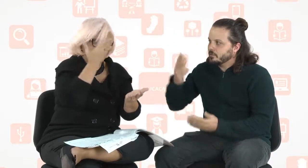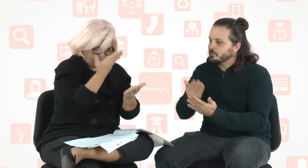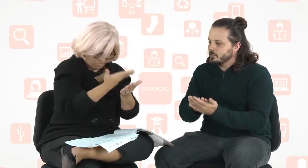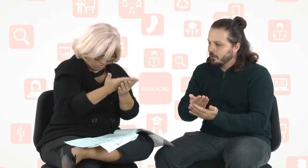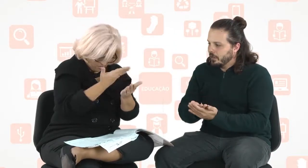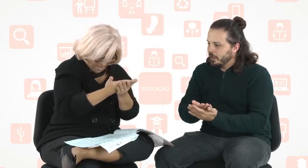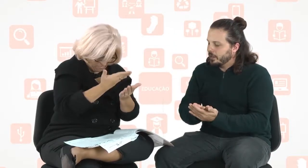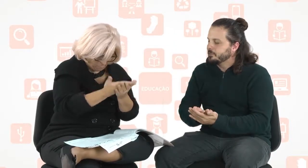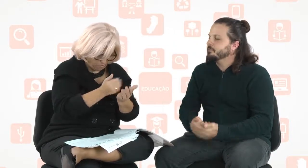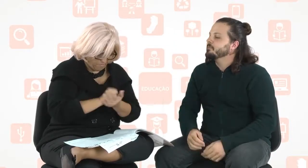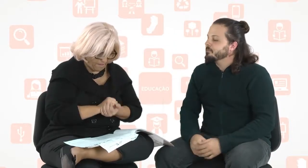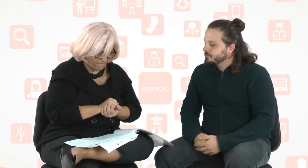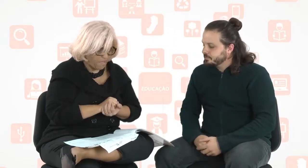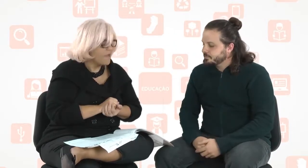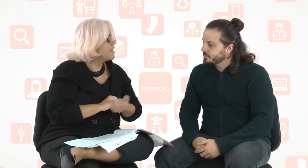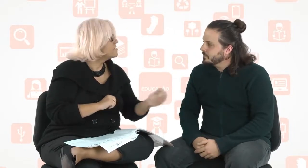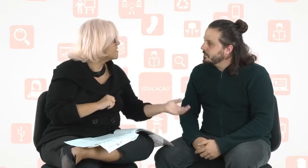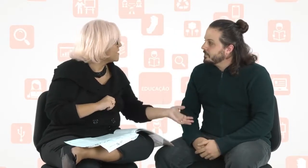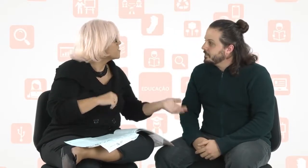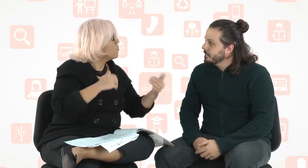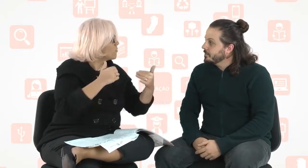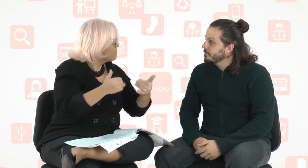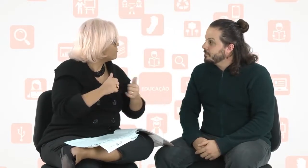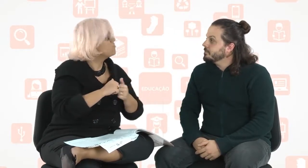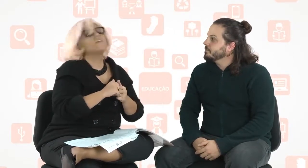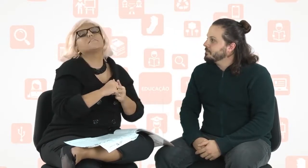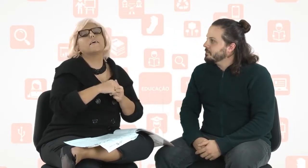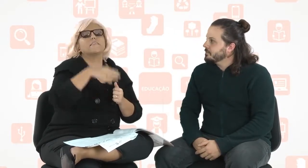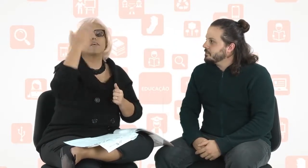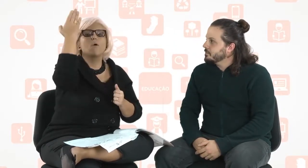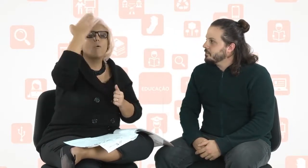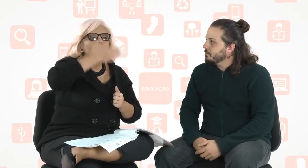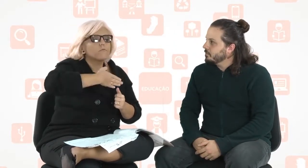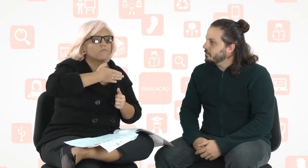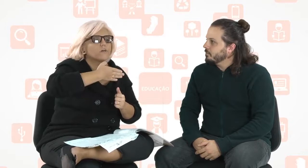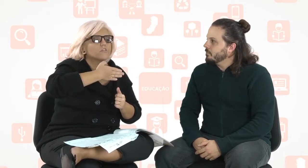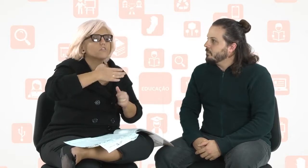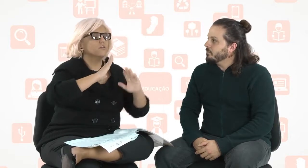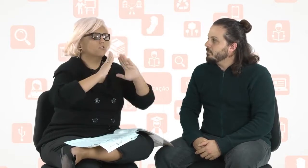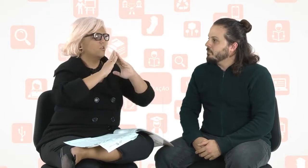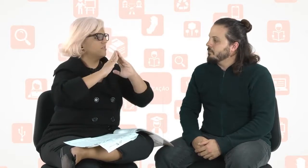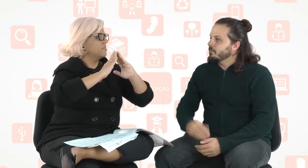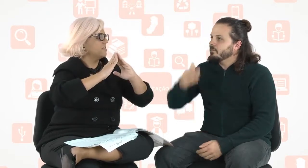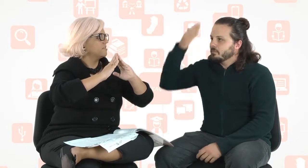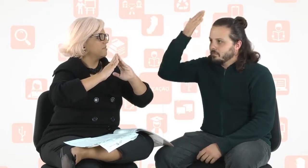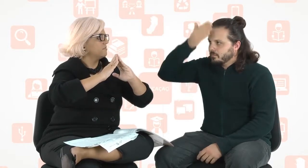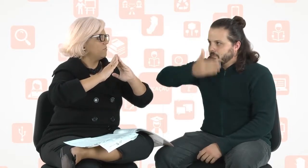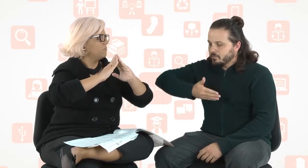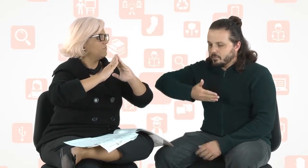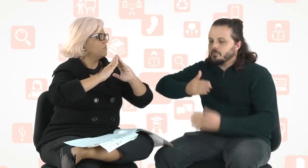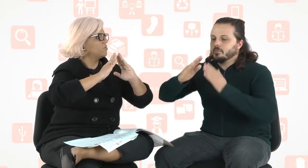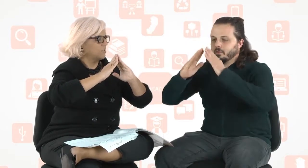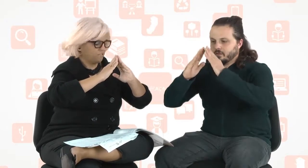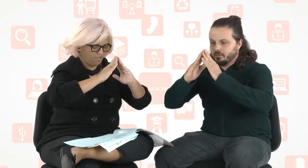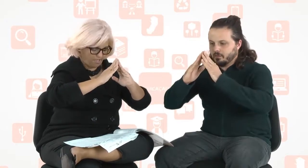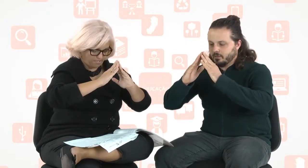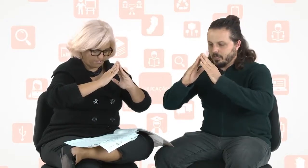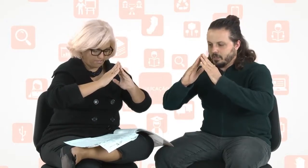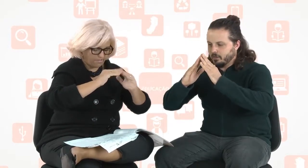Histórico e escolar. Escolar. Muito bem. Residência. Comprovante de residência. Comprovante de residência. Comprovante de residência. Legal.